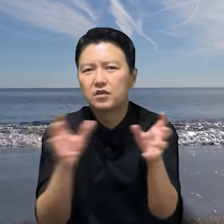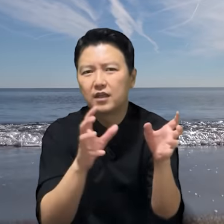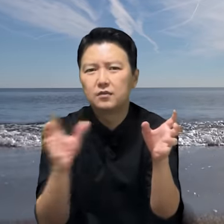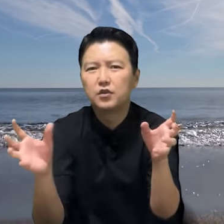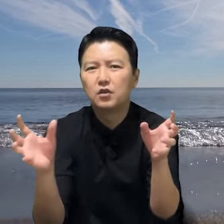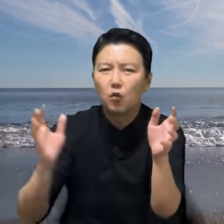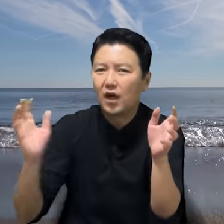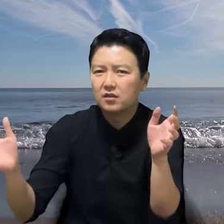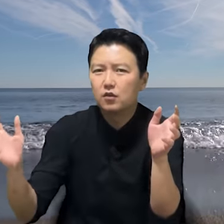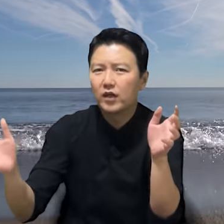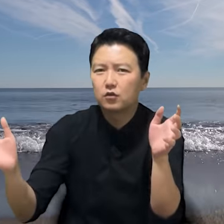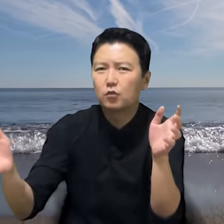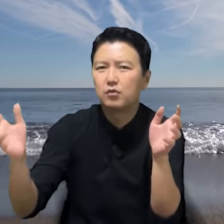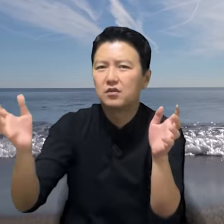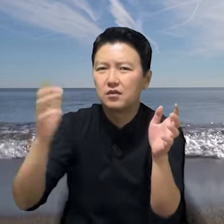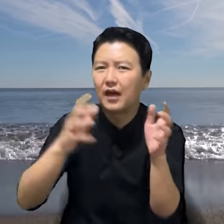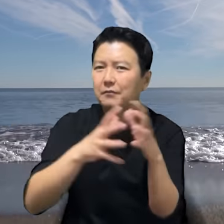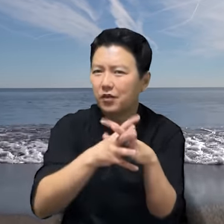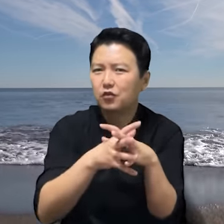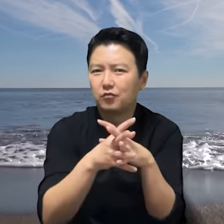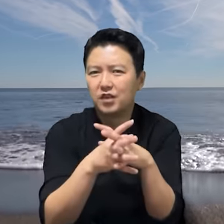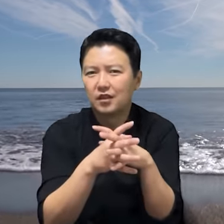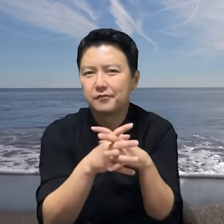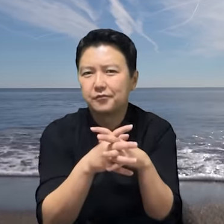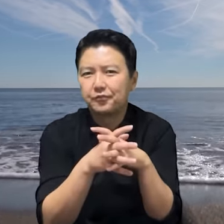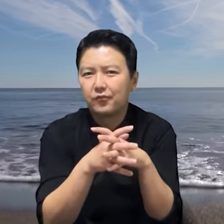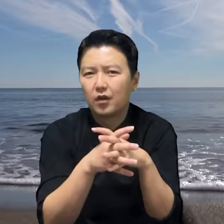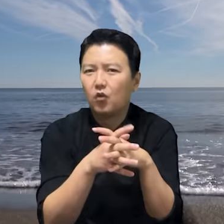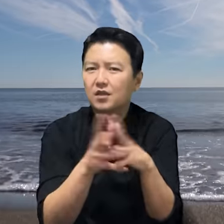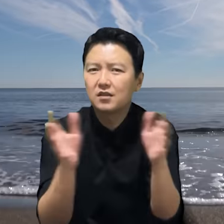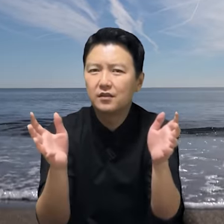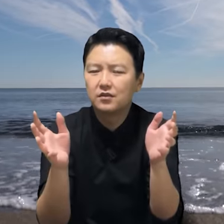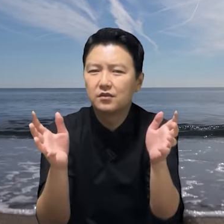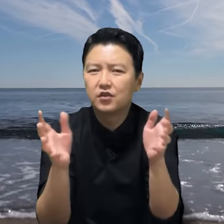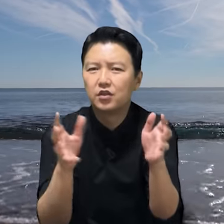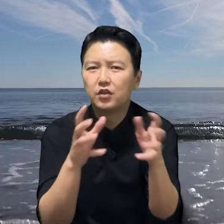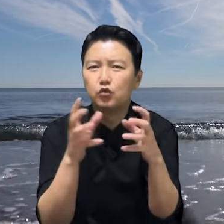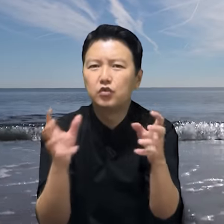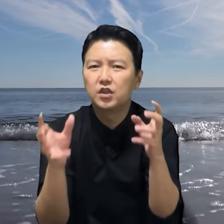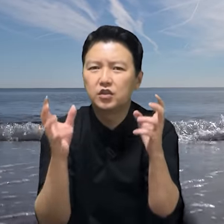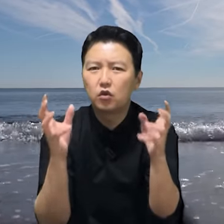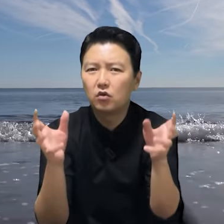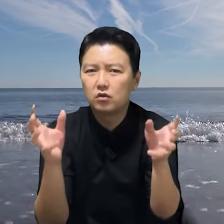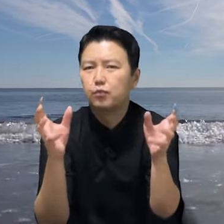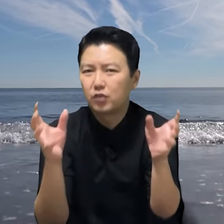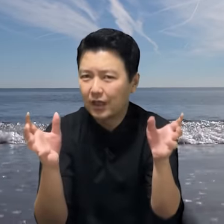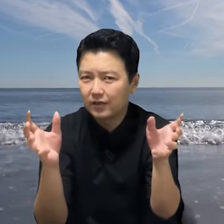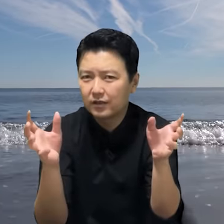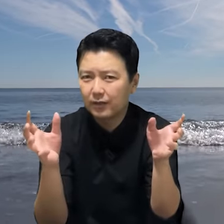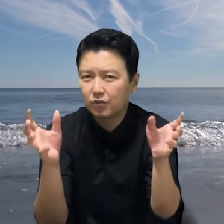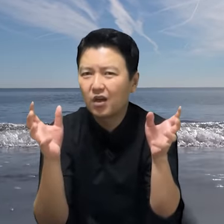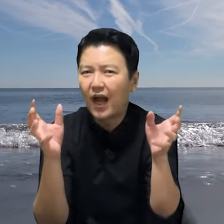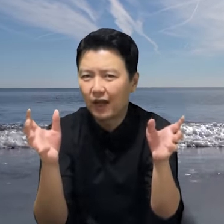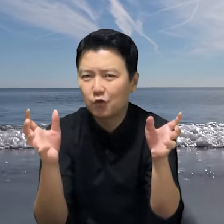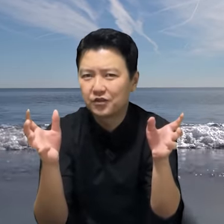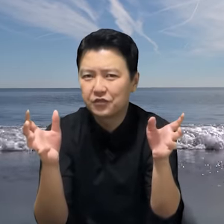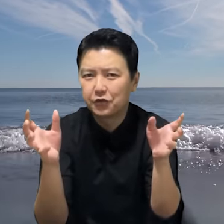드나들며 왕정화에를 또 불러서 함께 놉니다. 왕정화에는 전에 룰린이 총을 부탁했을 때부터 알고 있었죠.